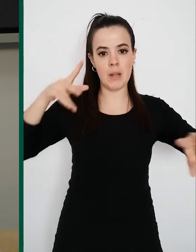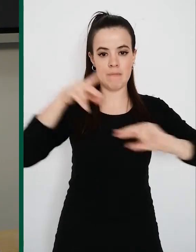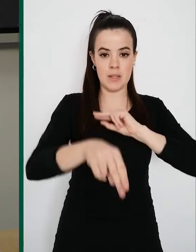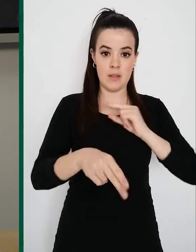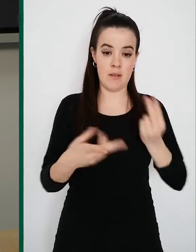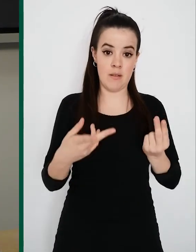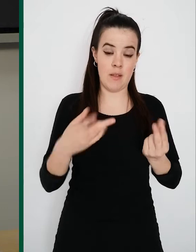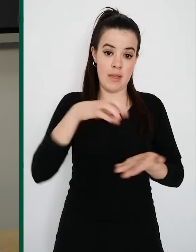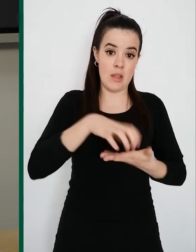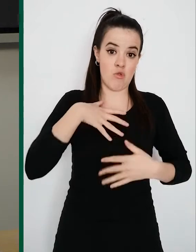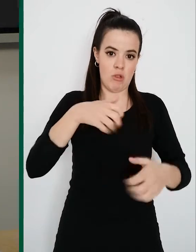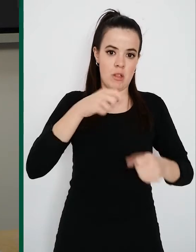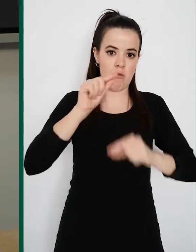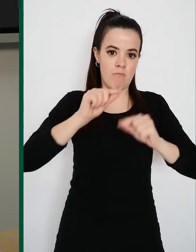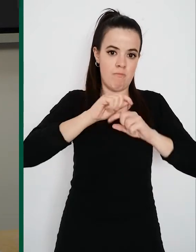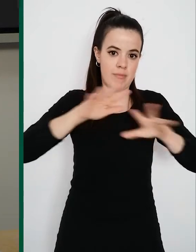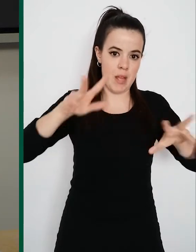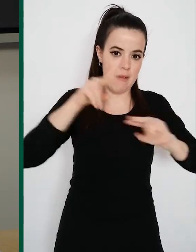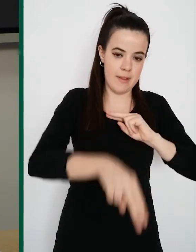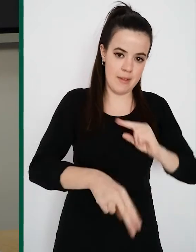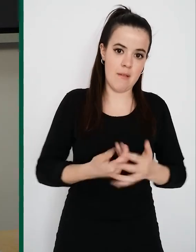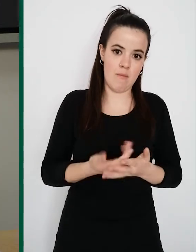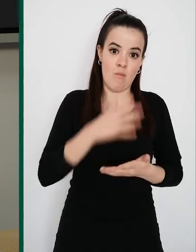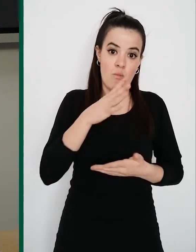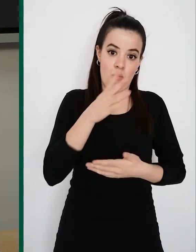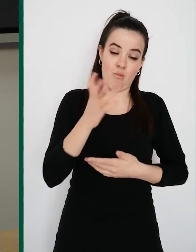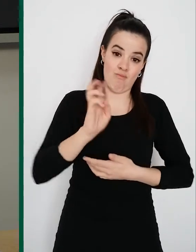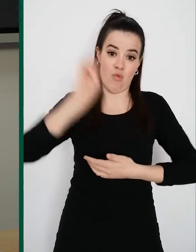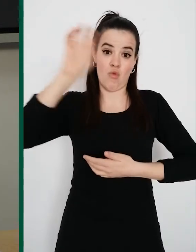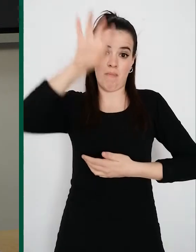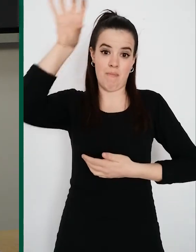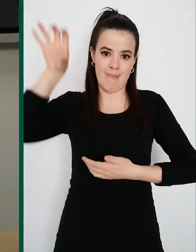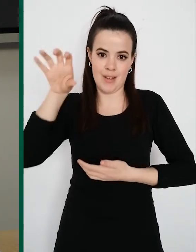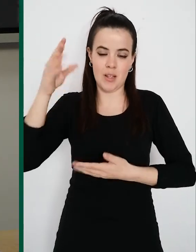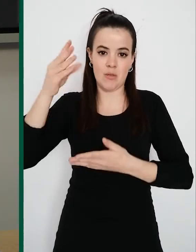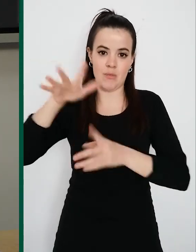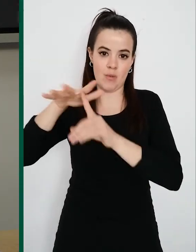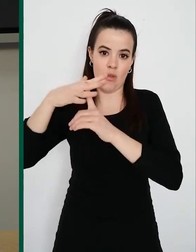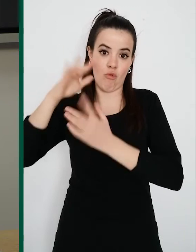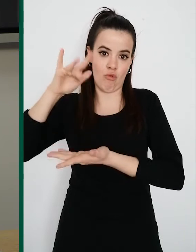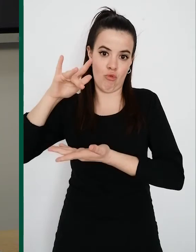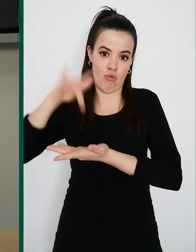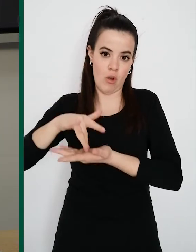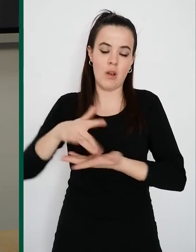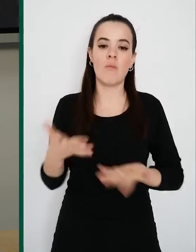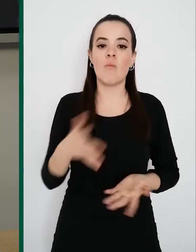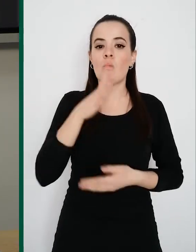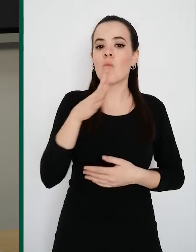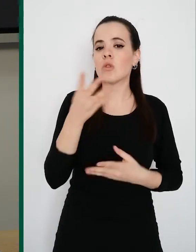los centros sanitarios, como sabíamos que se había producido ya en otros países. Por este motivo, introdujimos la valoración telefónica previa